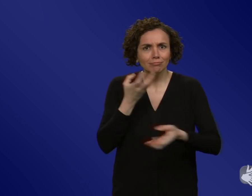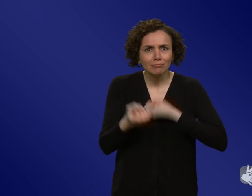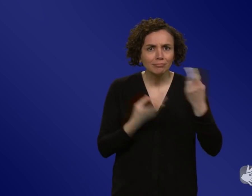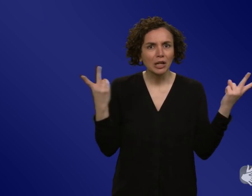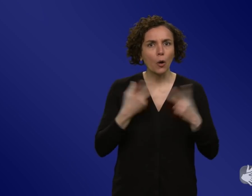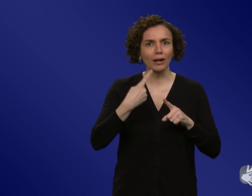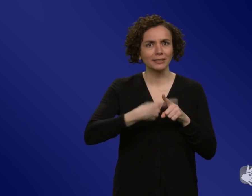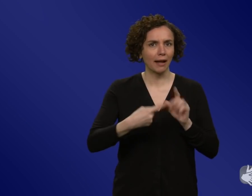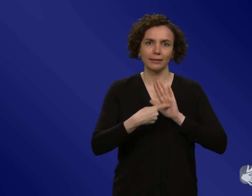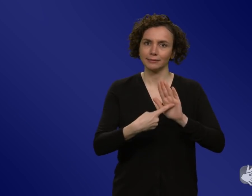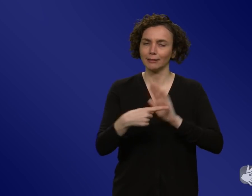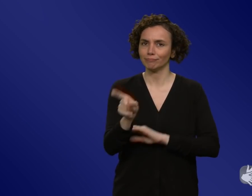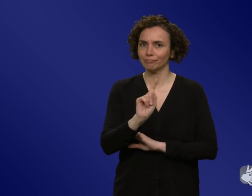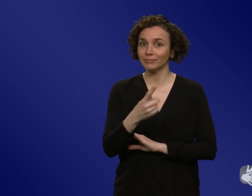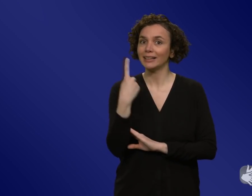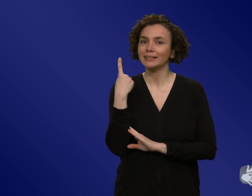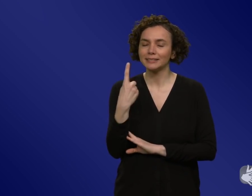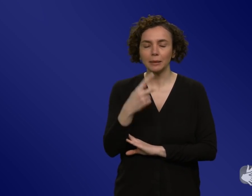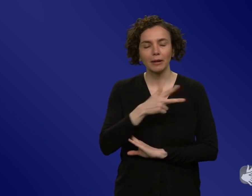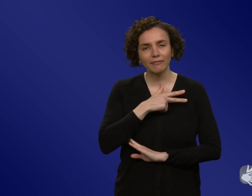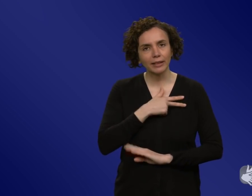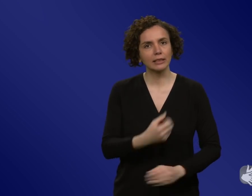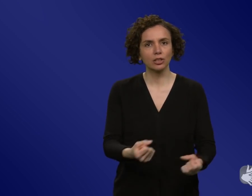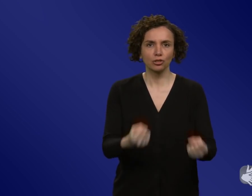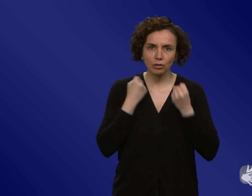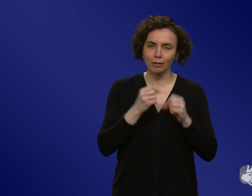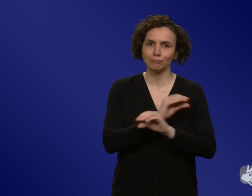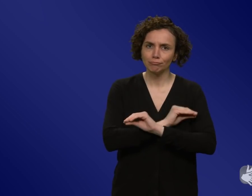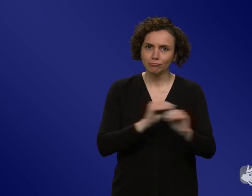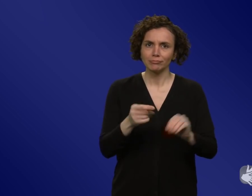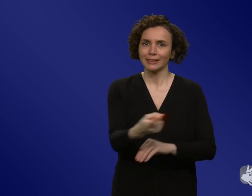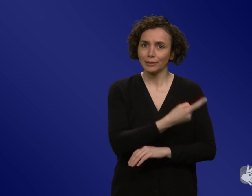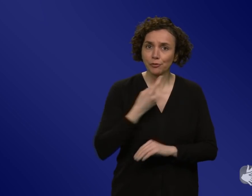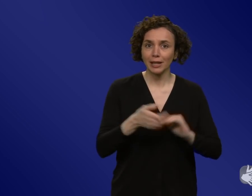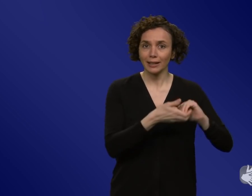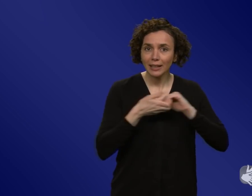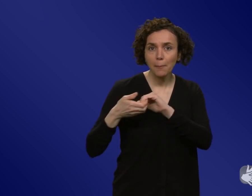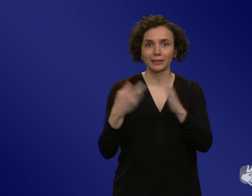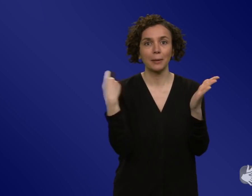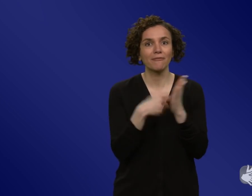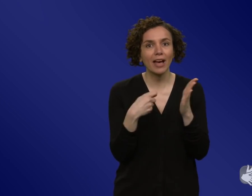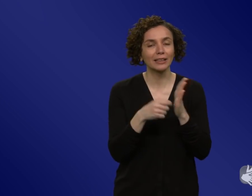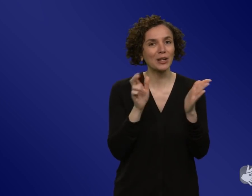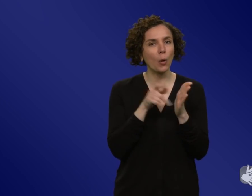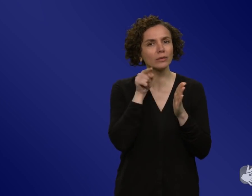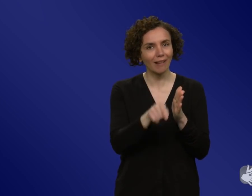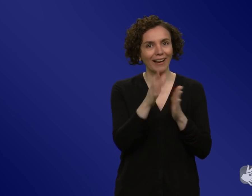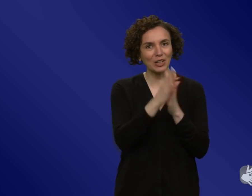Sie hat sehr stark appelliert an die gemeinsamen Werte, die sie haben, das ist eine extrem diverse Gesellschaft dort auch und hat